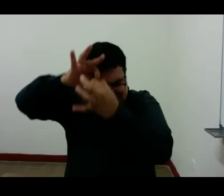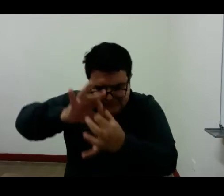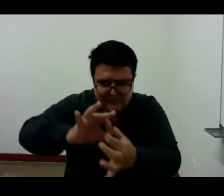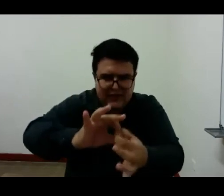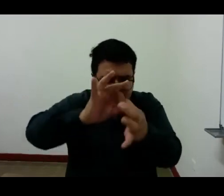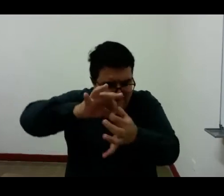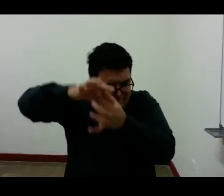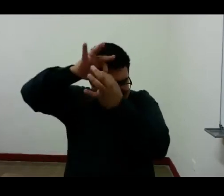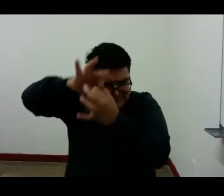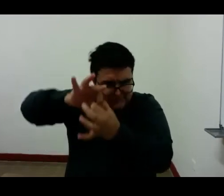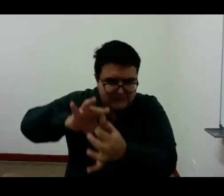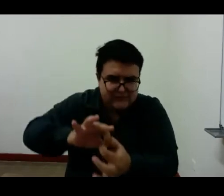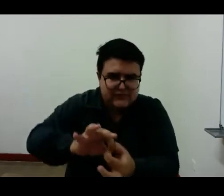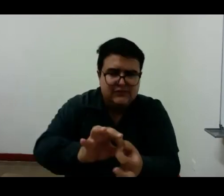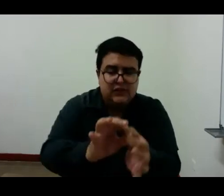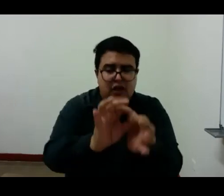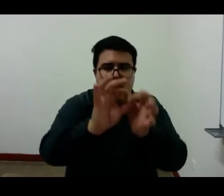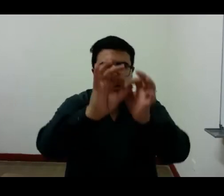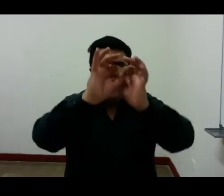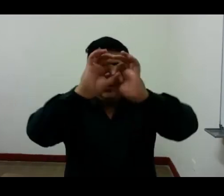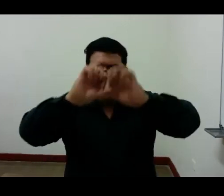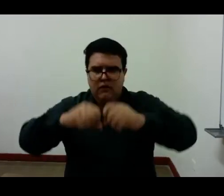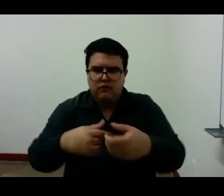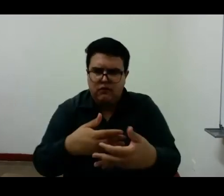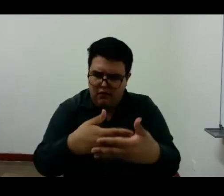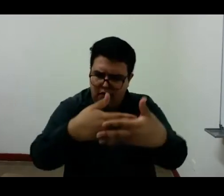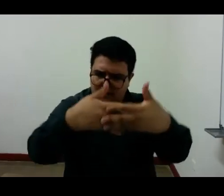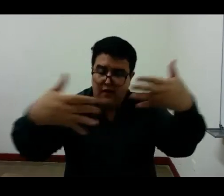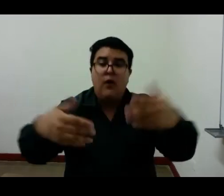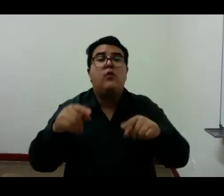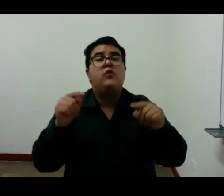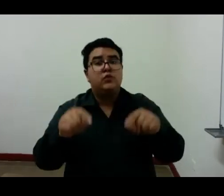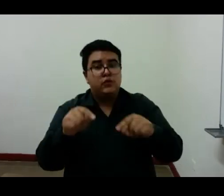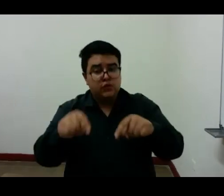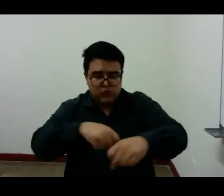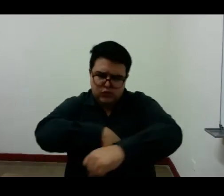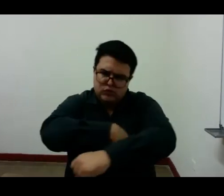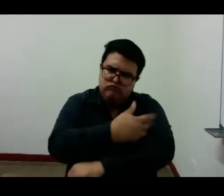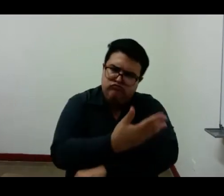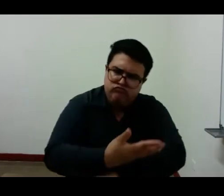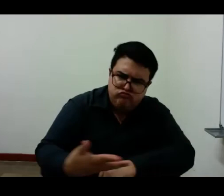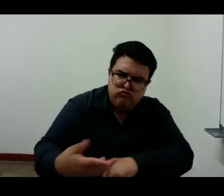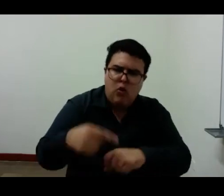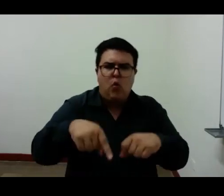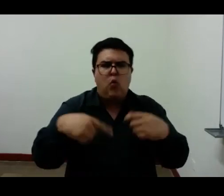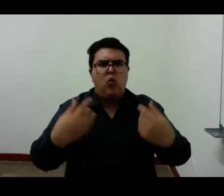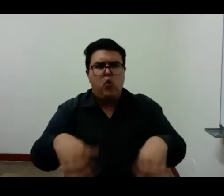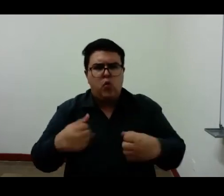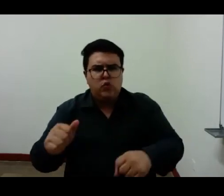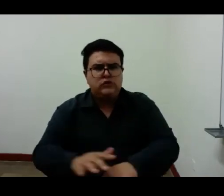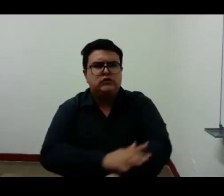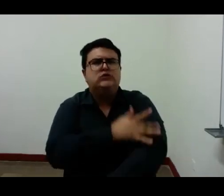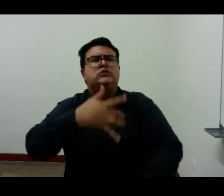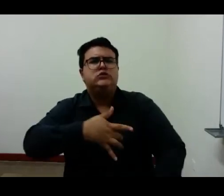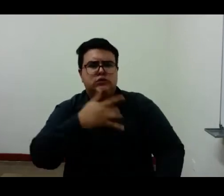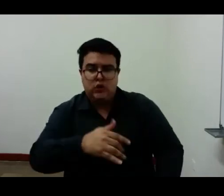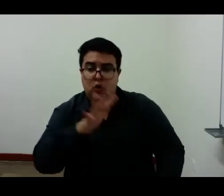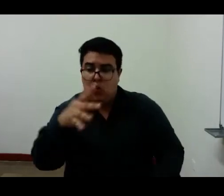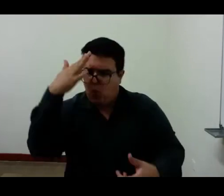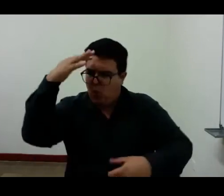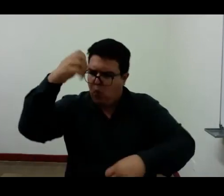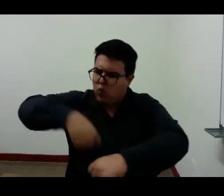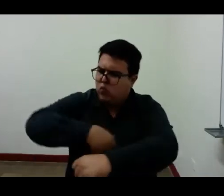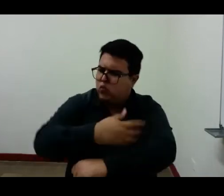esta comienzo del poema es a mi parecer la experimentación de la poética de Pezón